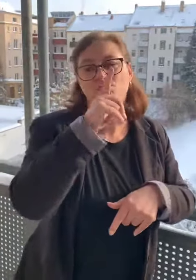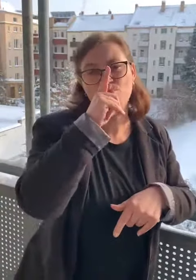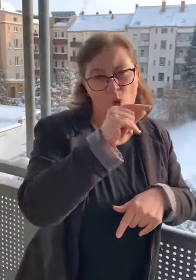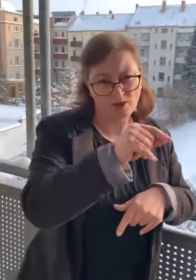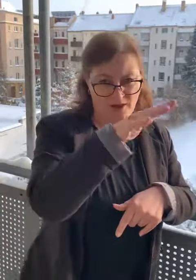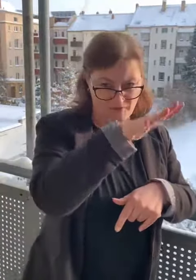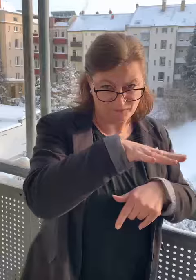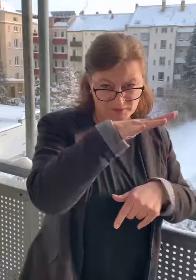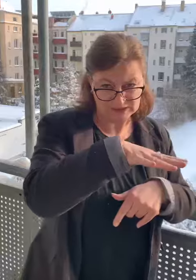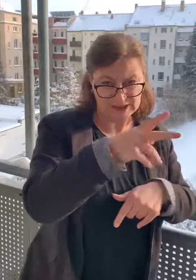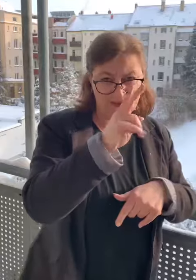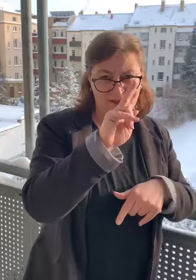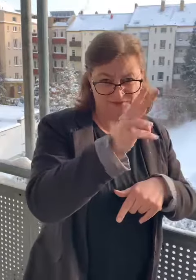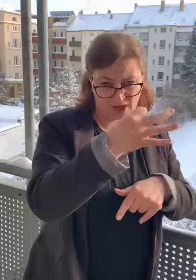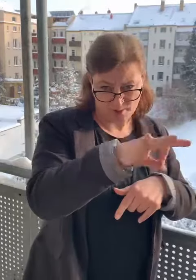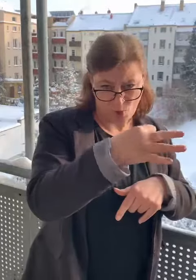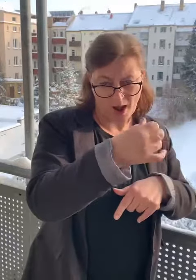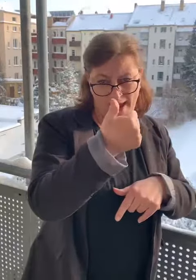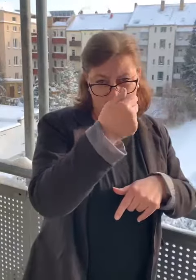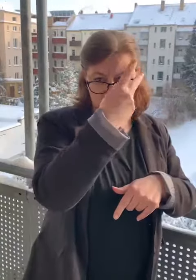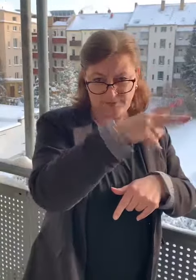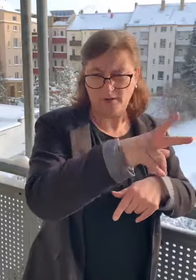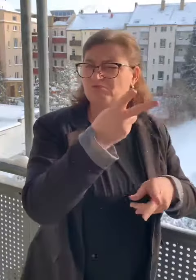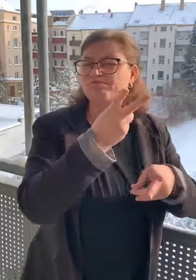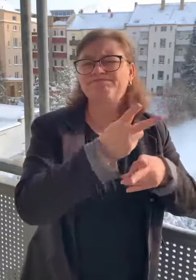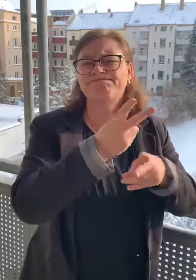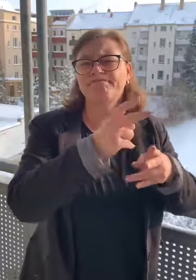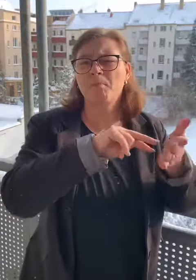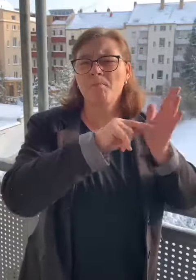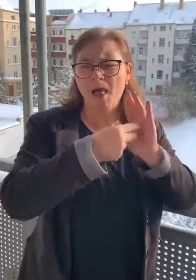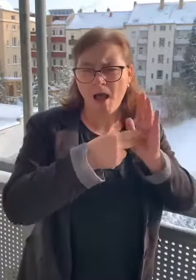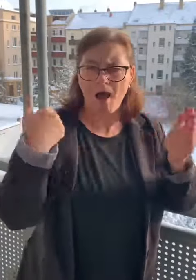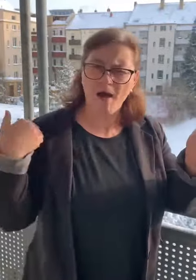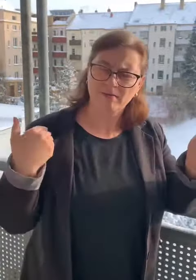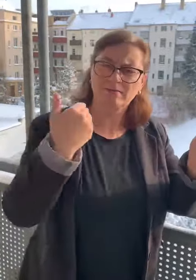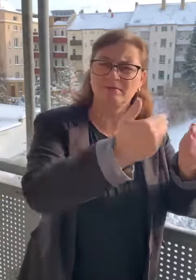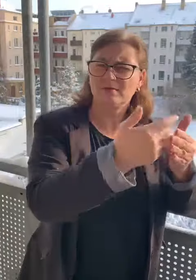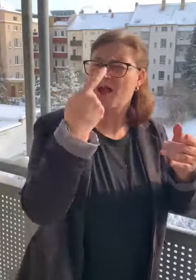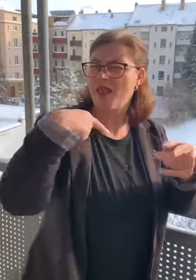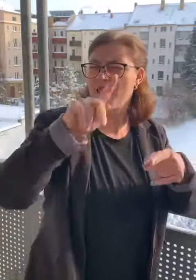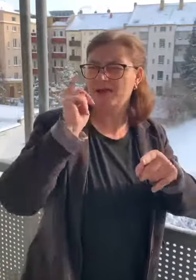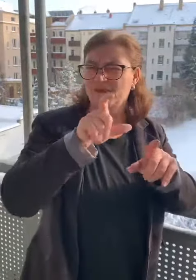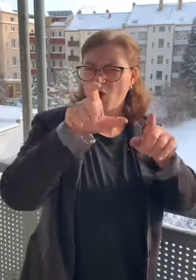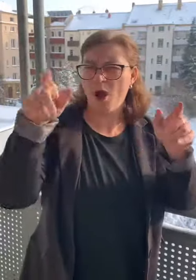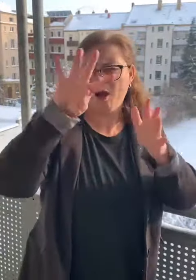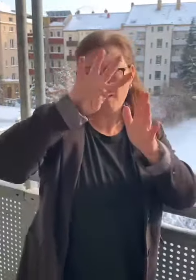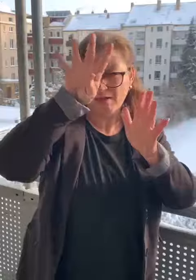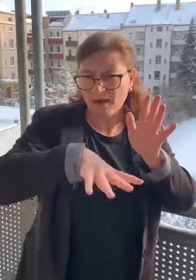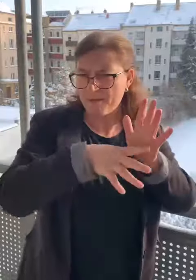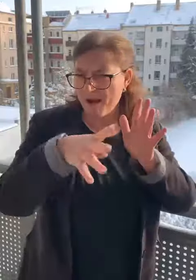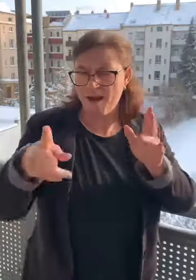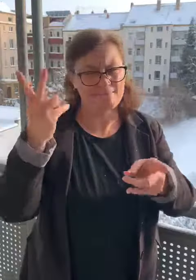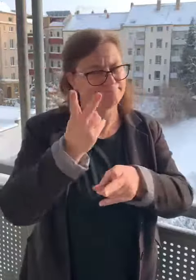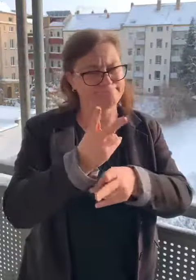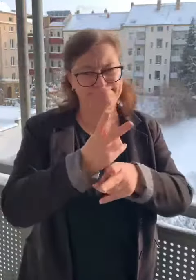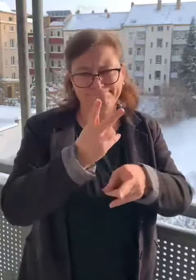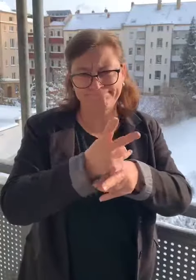Der Zeitplan wird derselbe sein wie für die Woche vom 8.2. bis 12.2. Vielleicht können wir auch mit der Praxis beginnen.